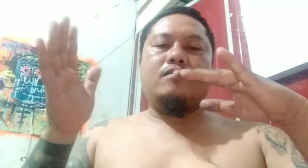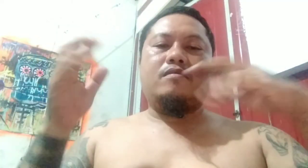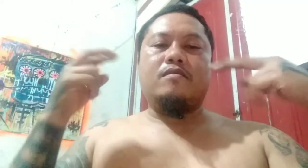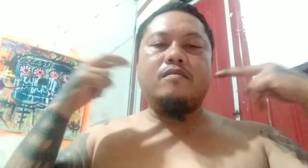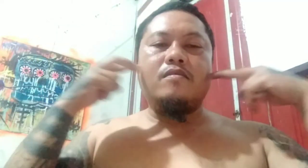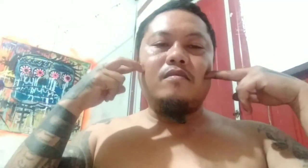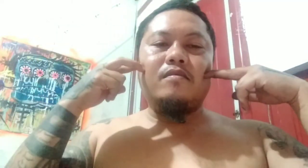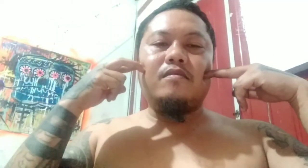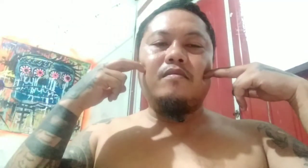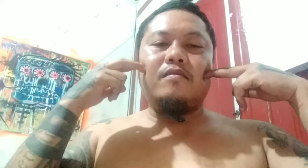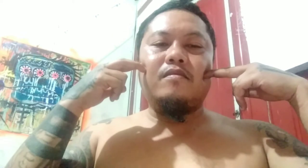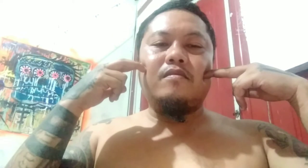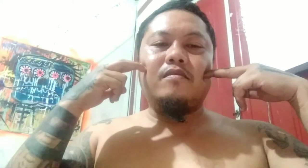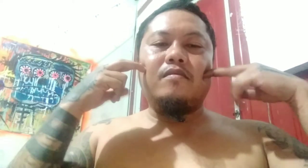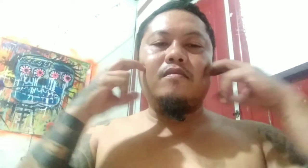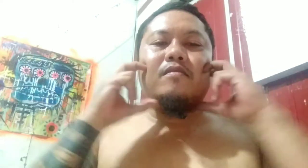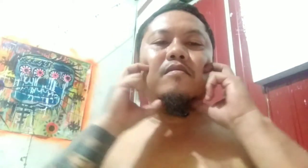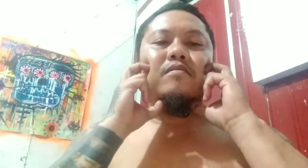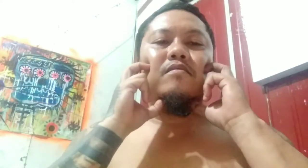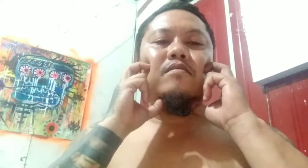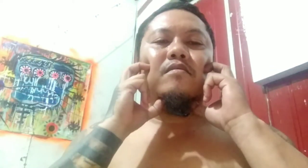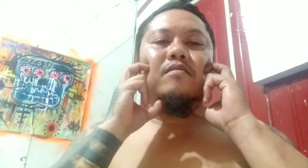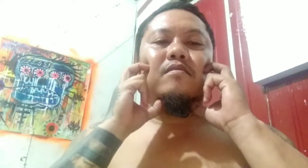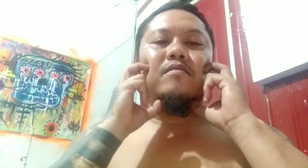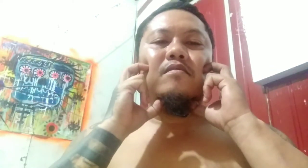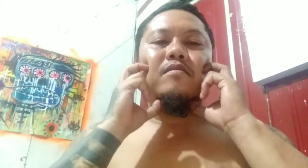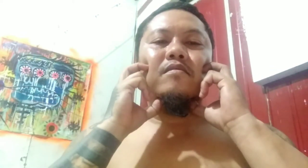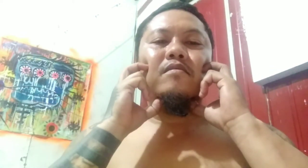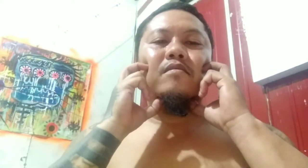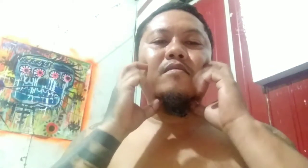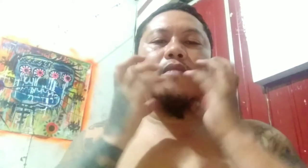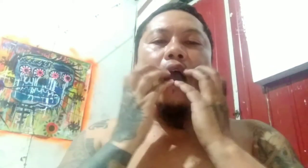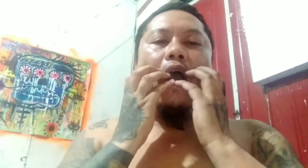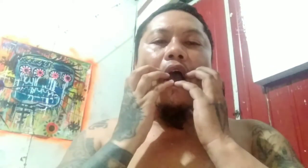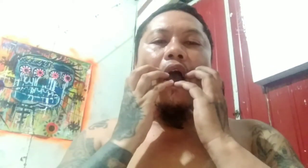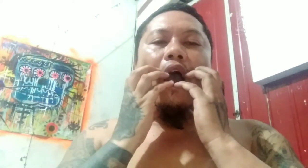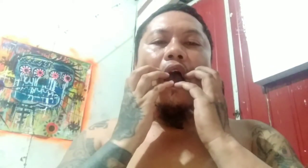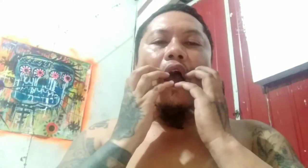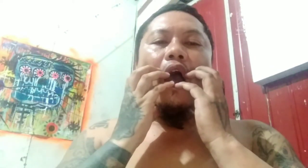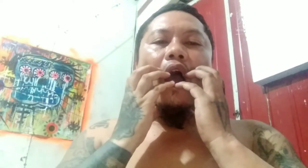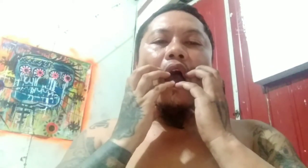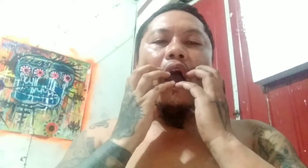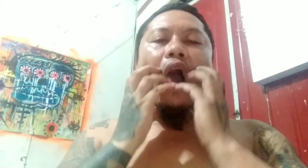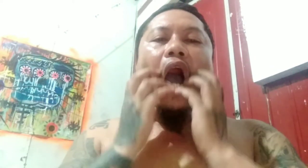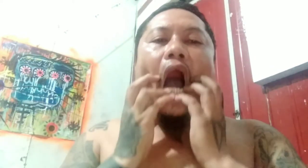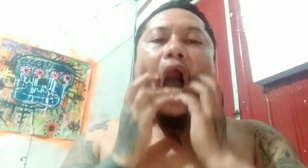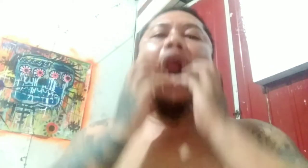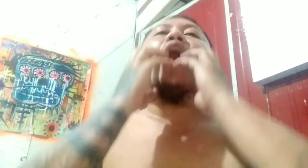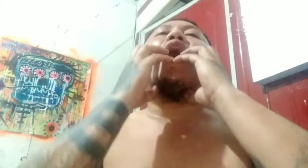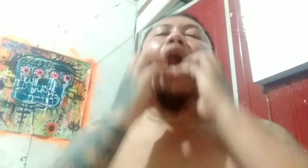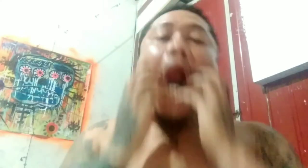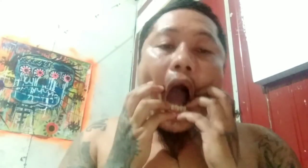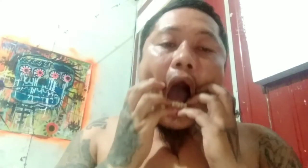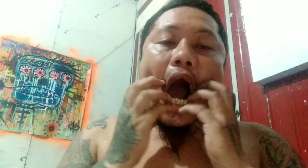ba ang television directing pagdating sa SONA at pwede mo rin sagotin ito Mr. Ed Linggao no?